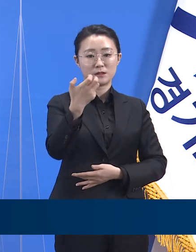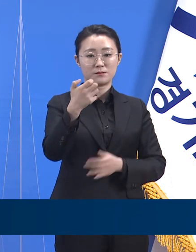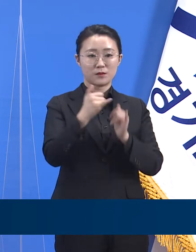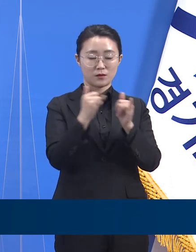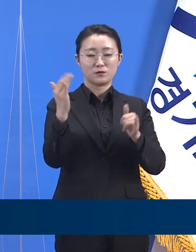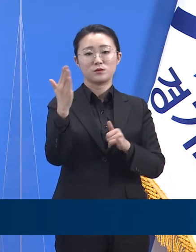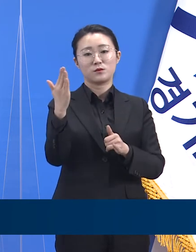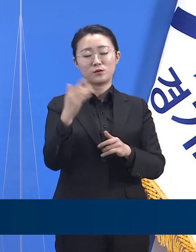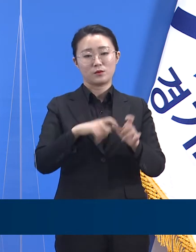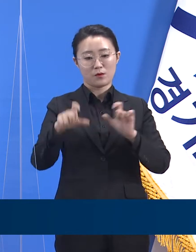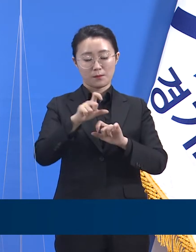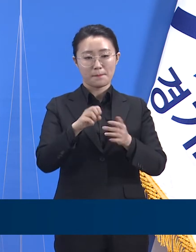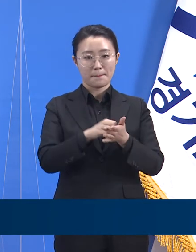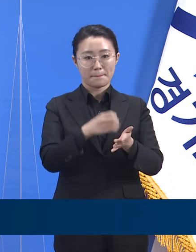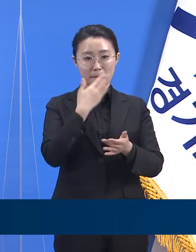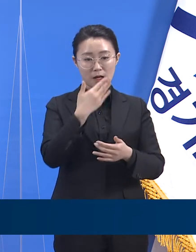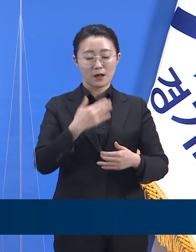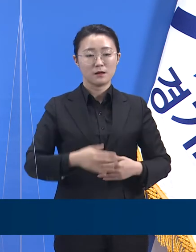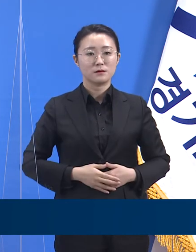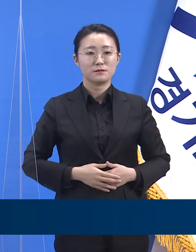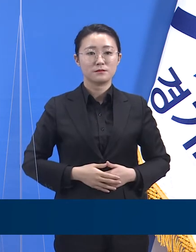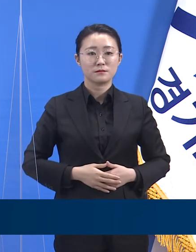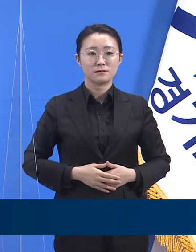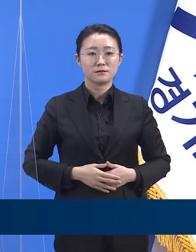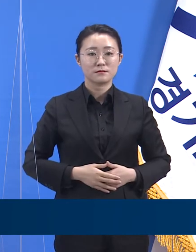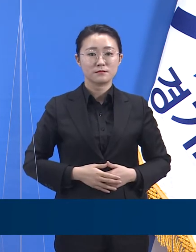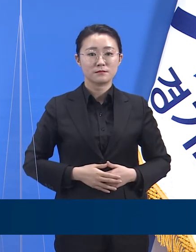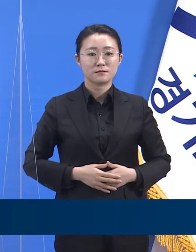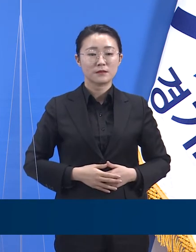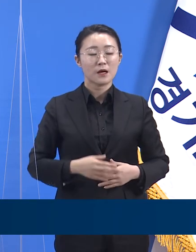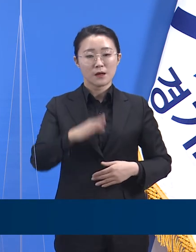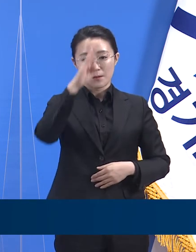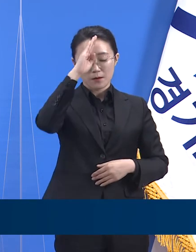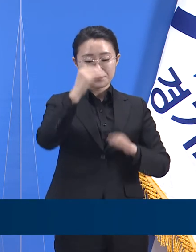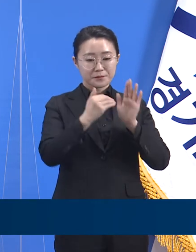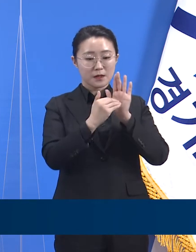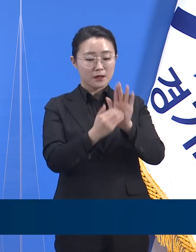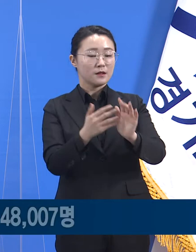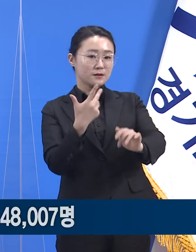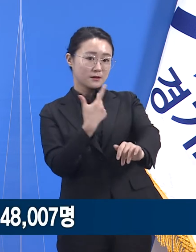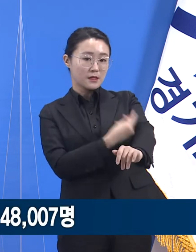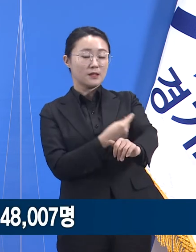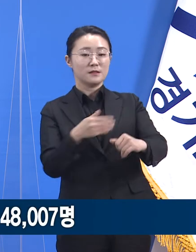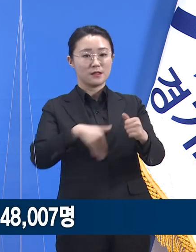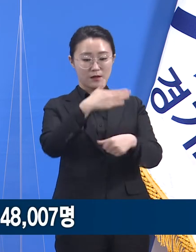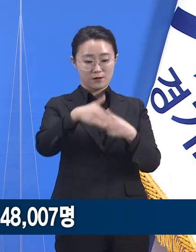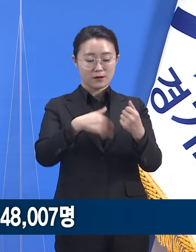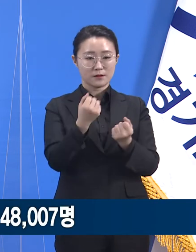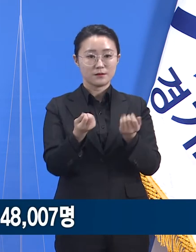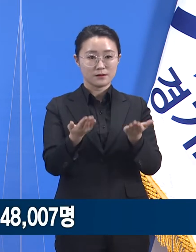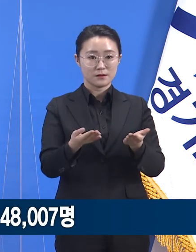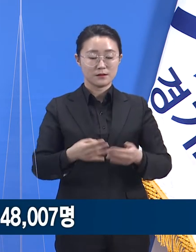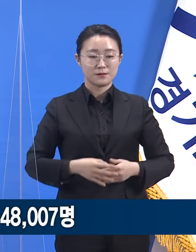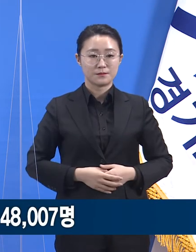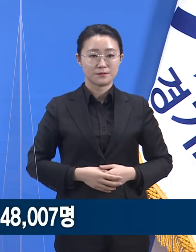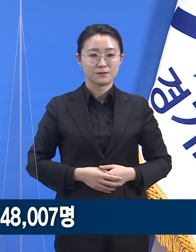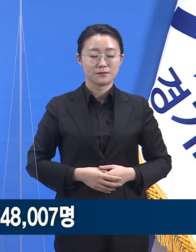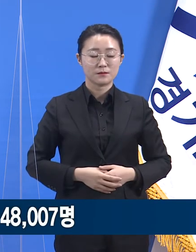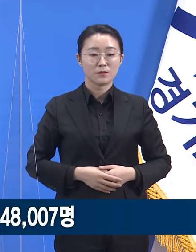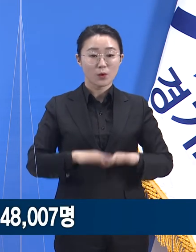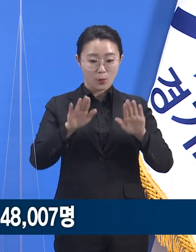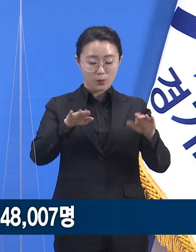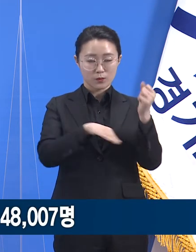다음은 경기도의 코로나19 예방접종 현황입니다. 3월 25일 0시 기준